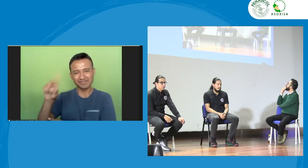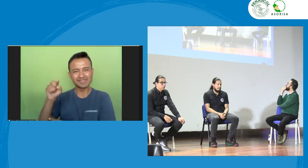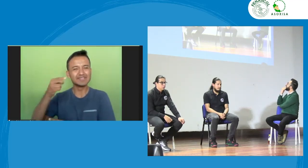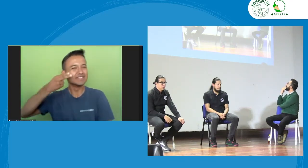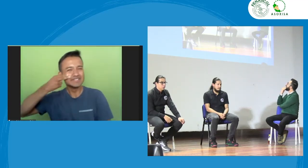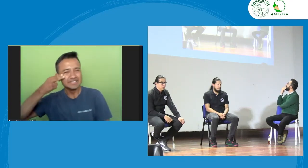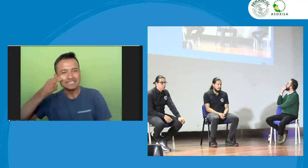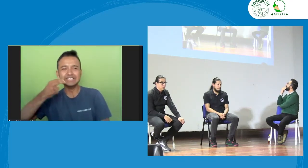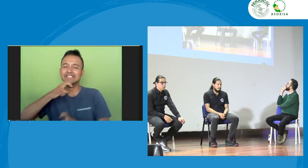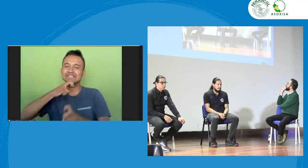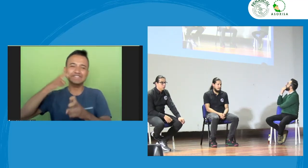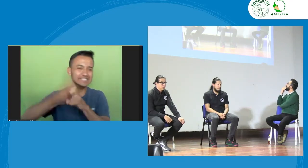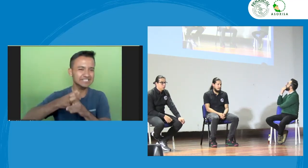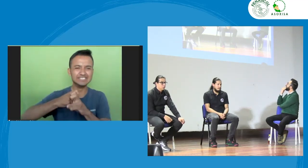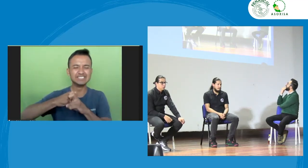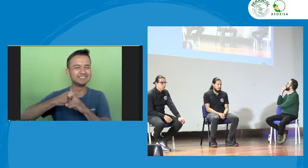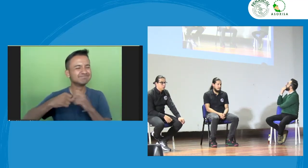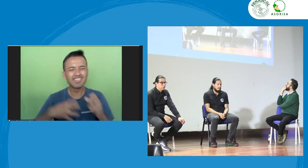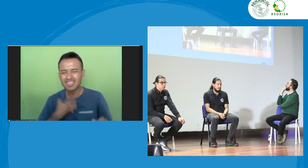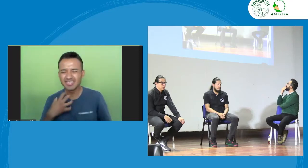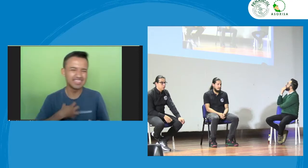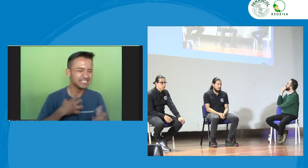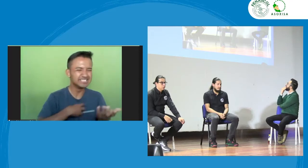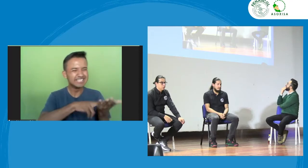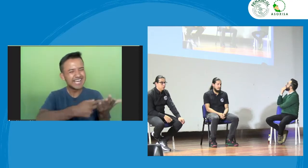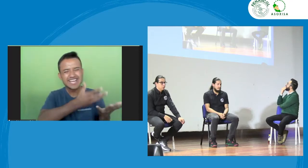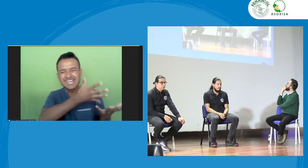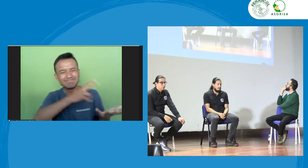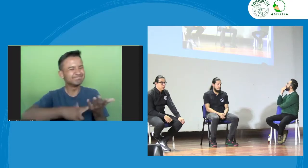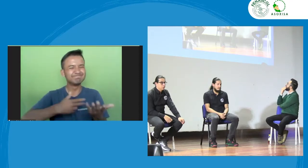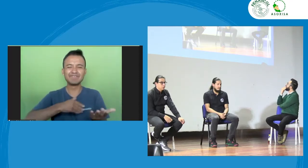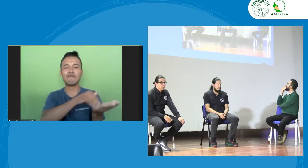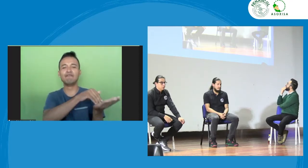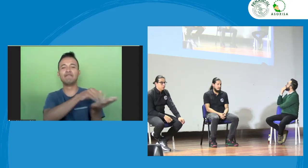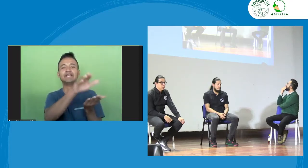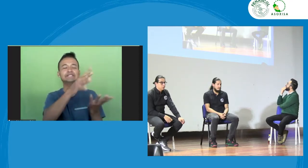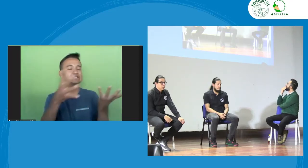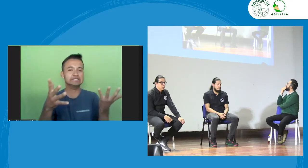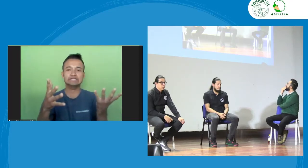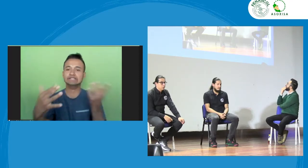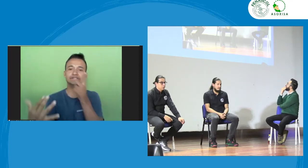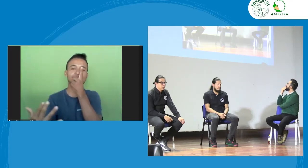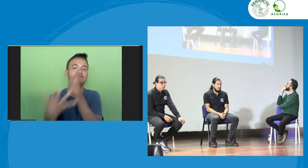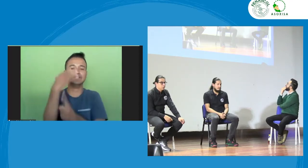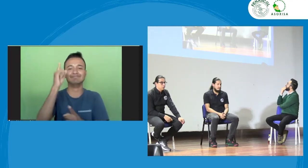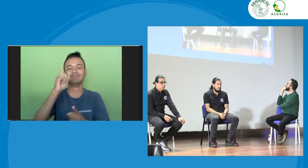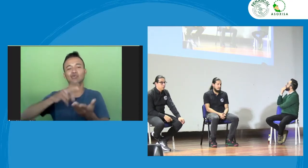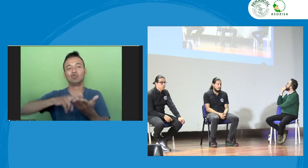realmente pues nos quejamos muchísimo que ya Carlos se quejaba también